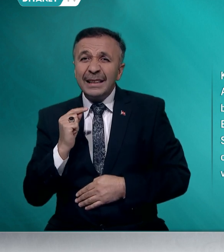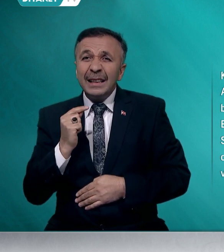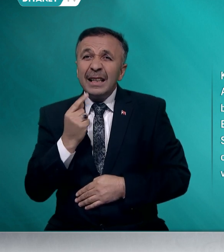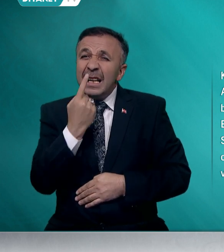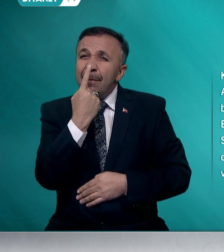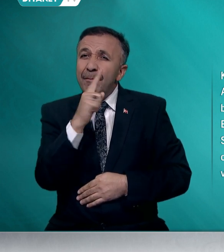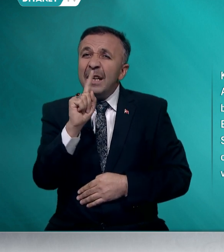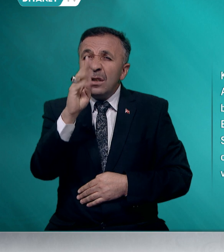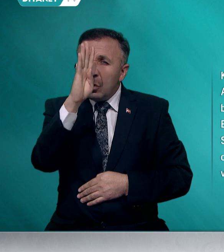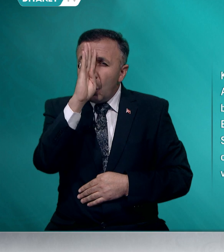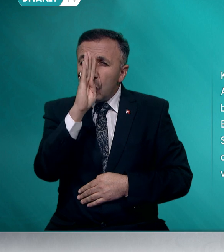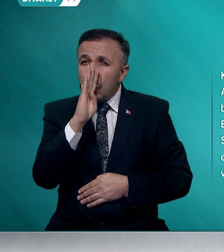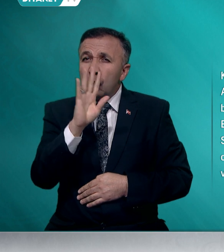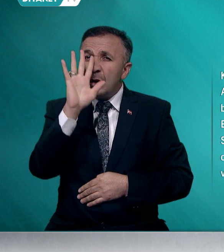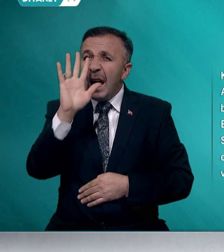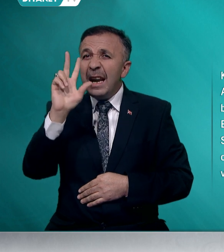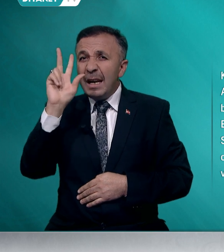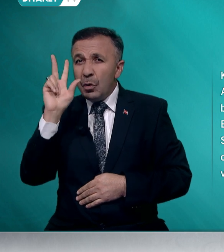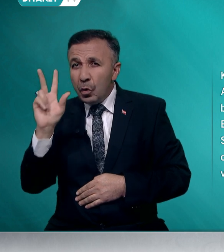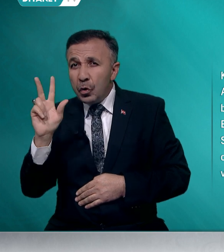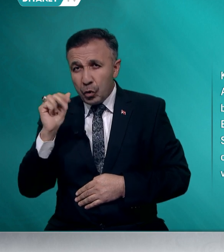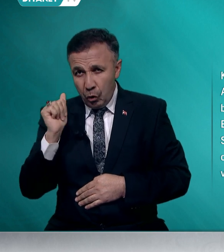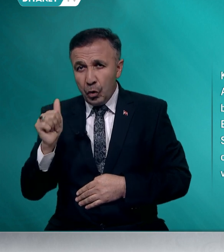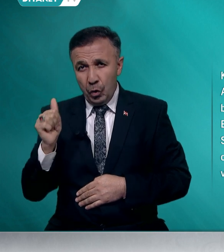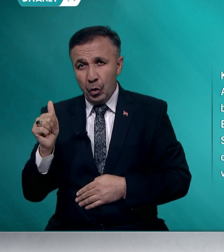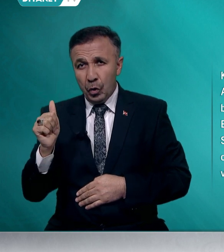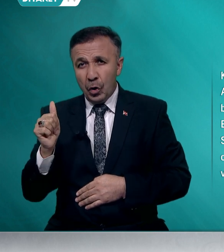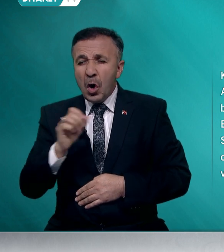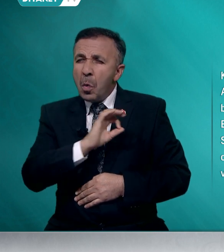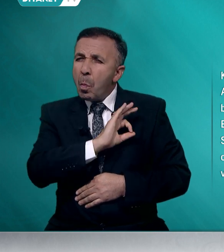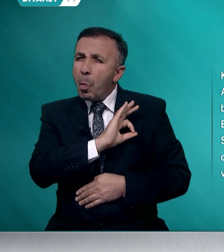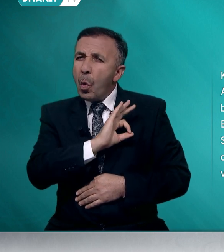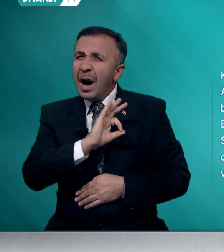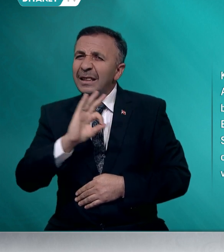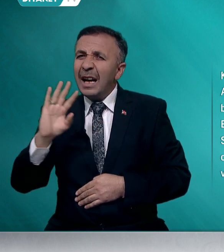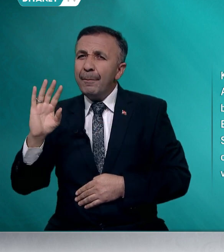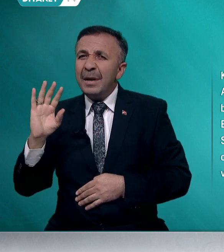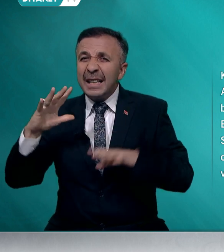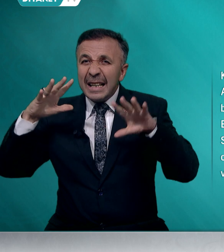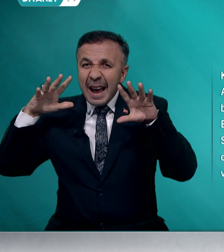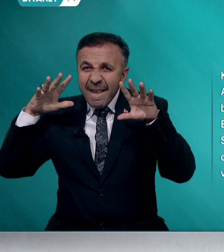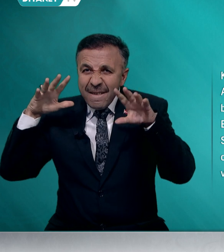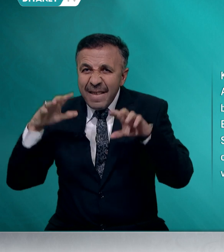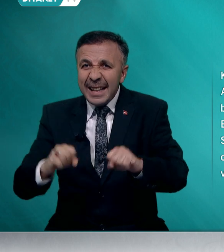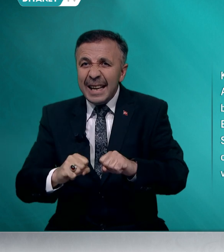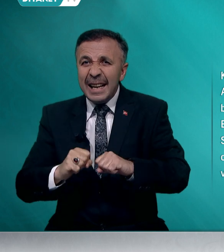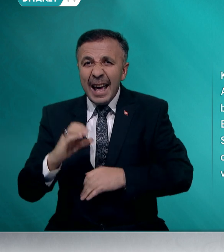1453 günü muazzam bir fetihle